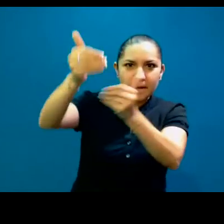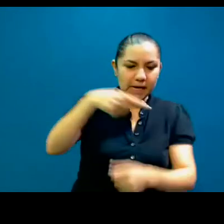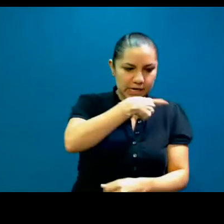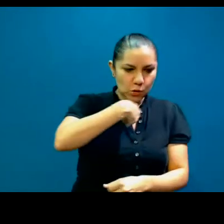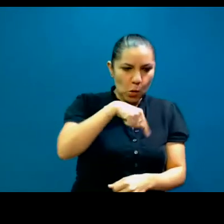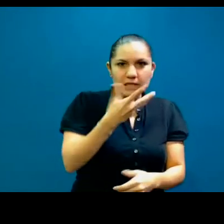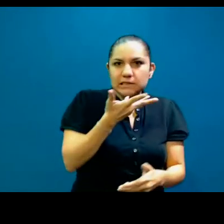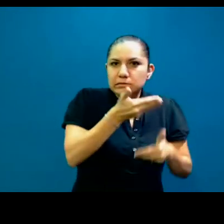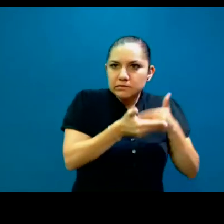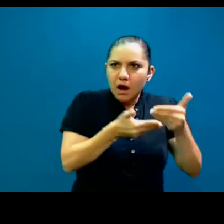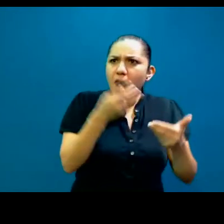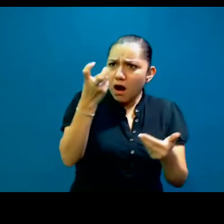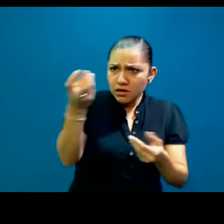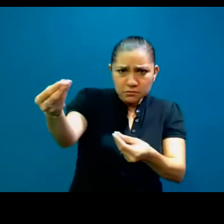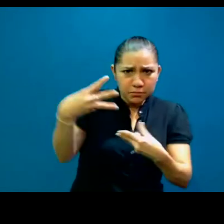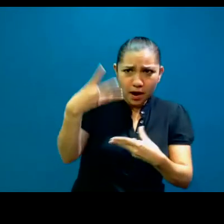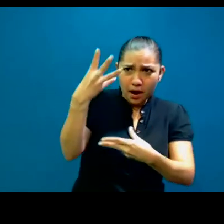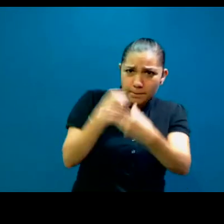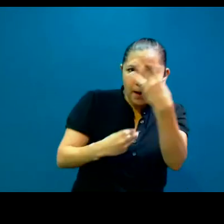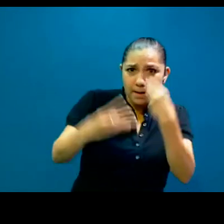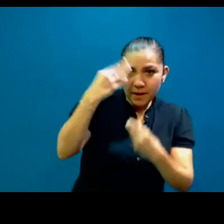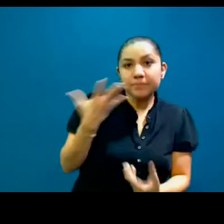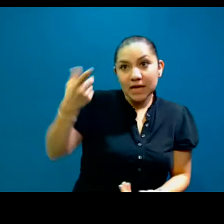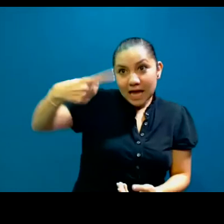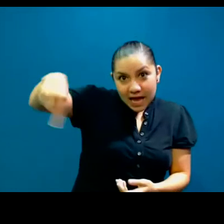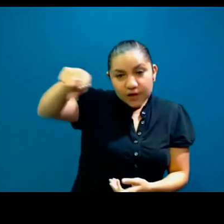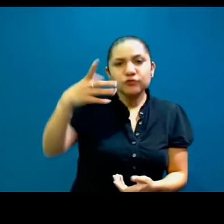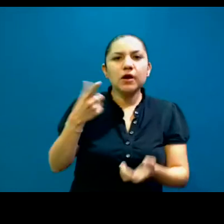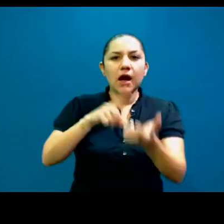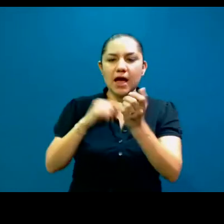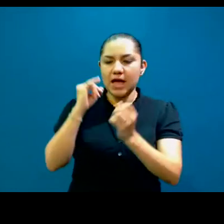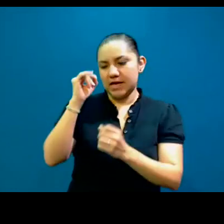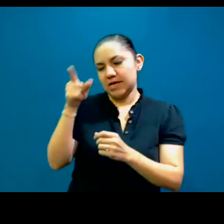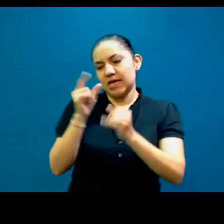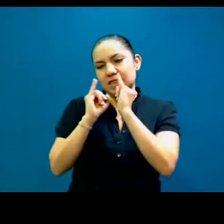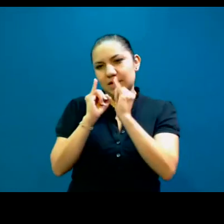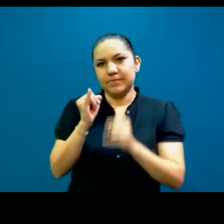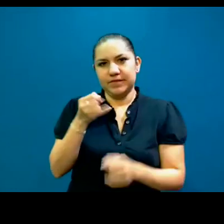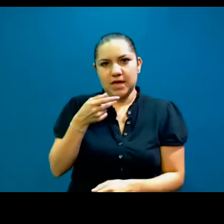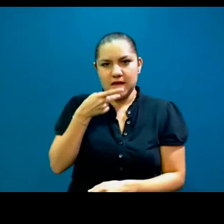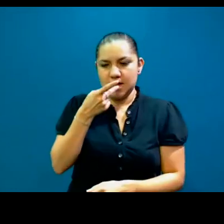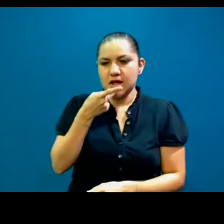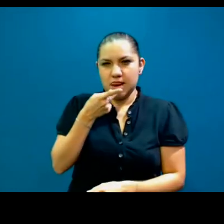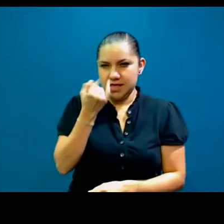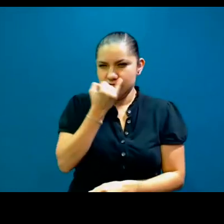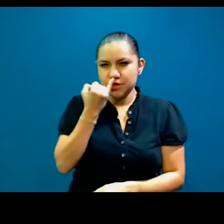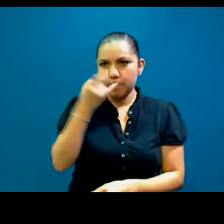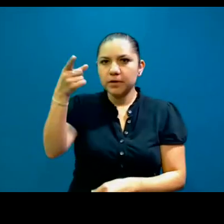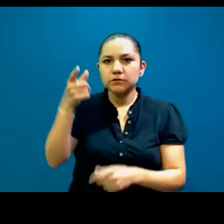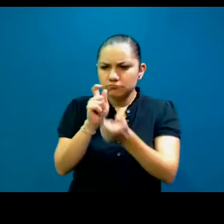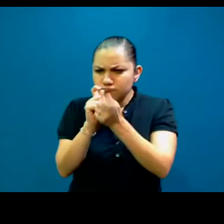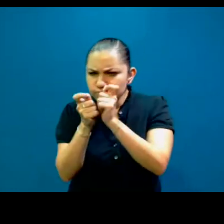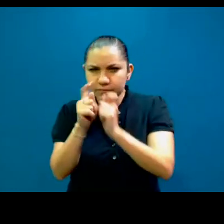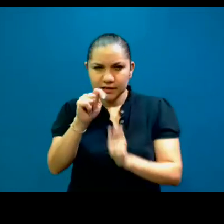Para empezar, toda la teoría reciente de traductología nació desde la interpretación de lenguas orales, ¿no? Entonces, hay mucho que aprender desde